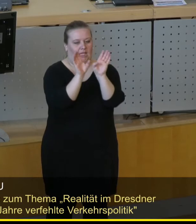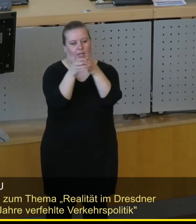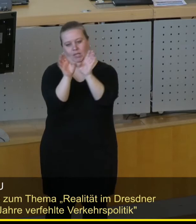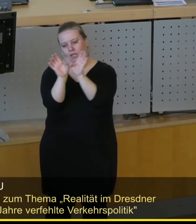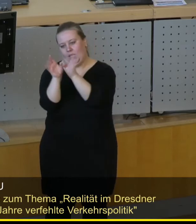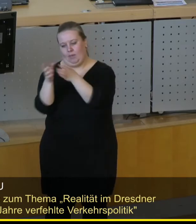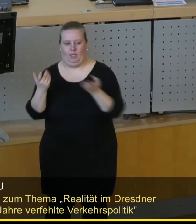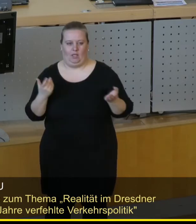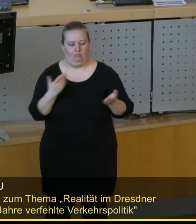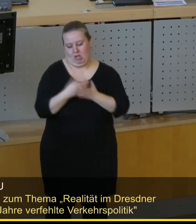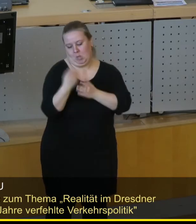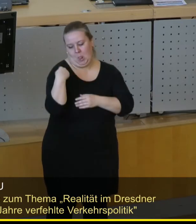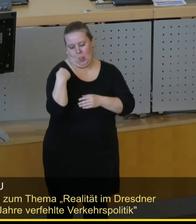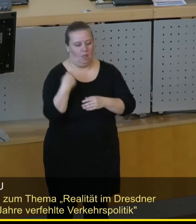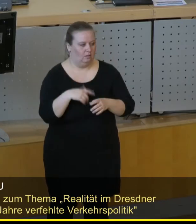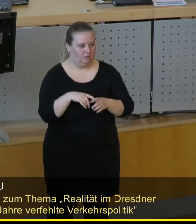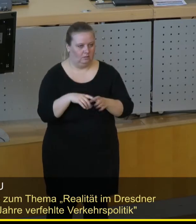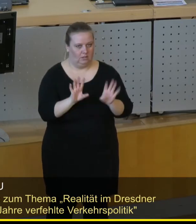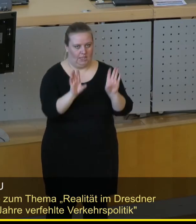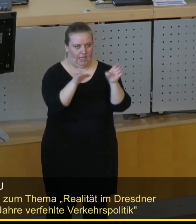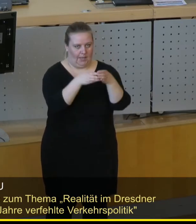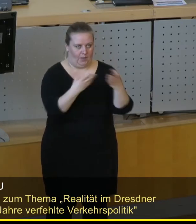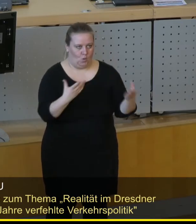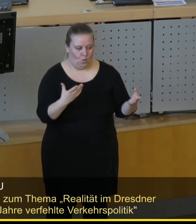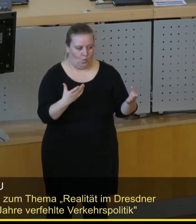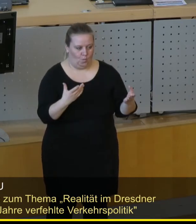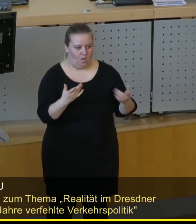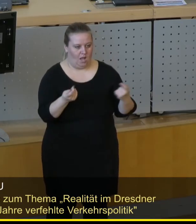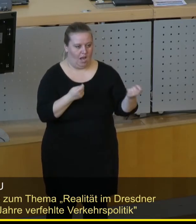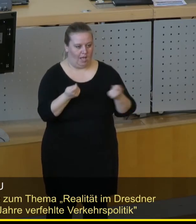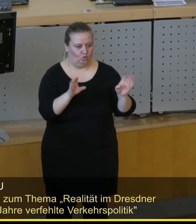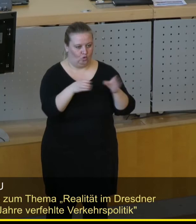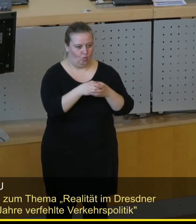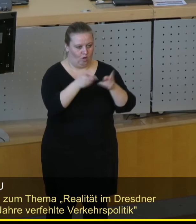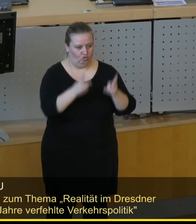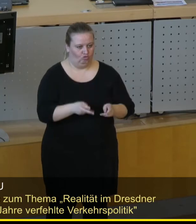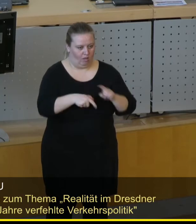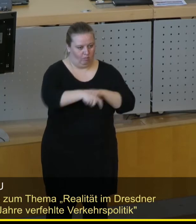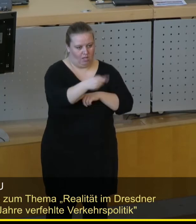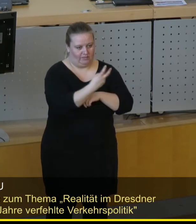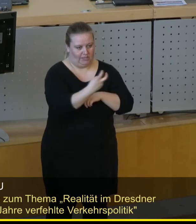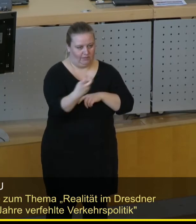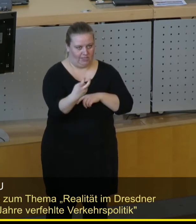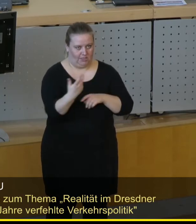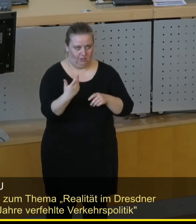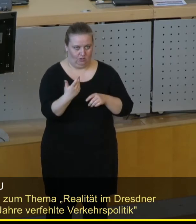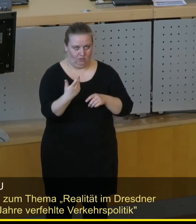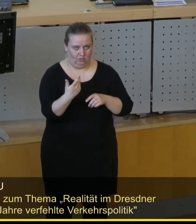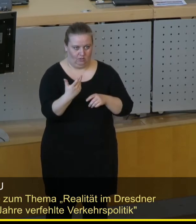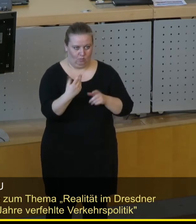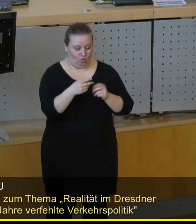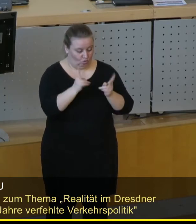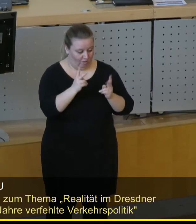Jetzt aktuell wieder die Lenkungsgruppe Stadtbahn 2020, wo eigentlich